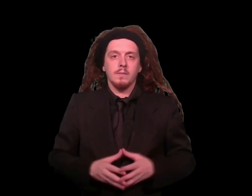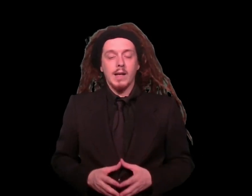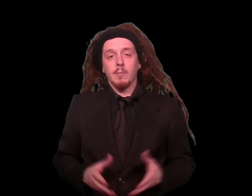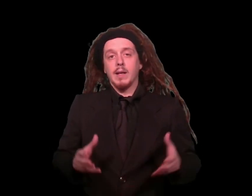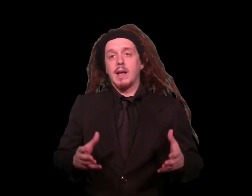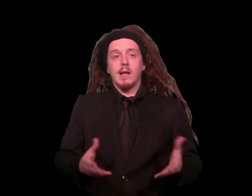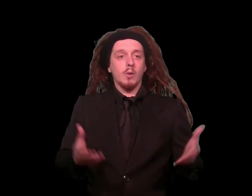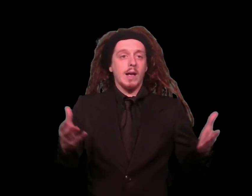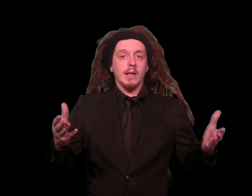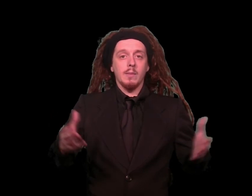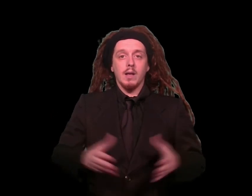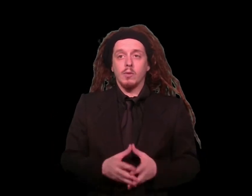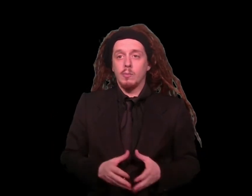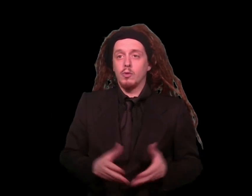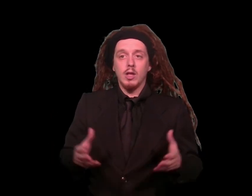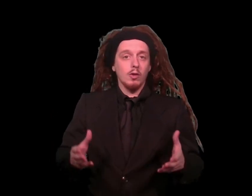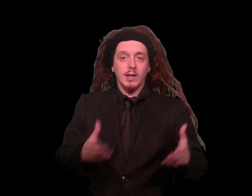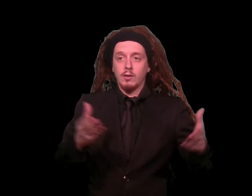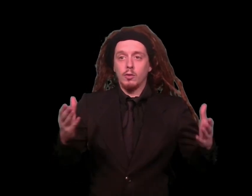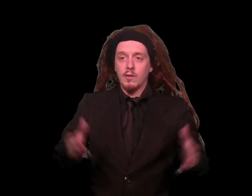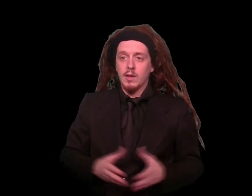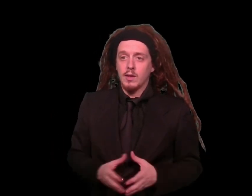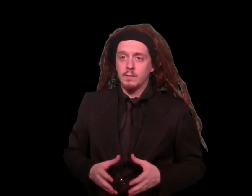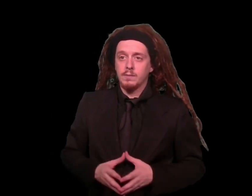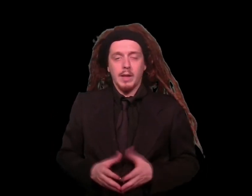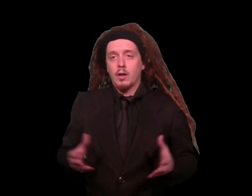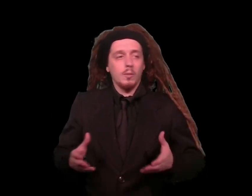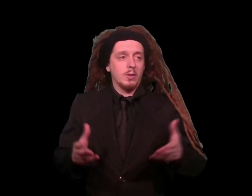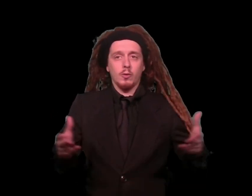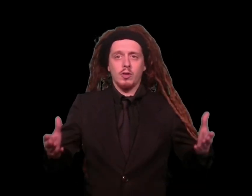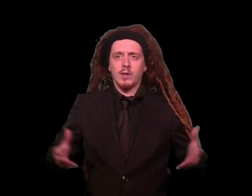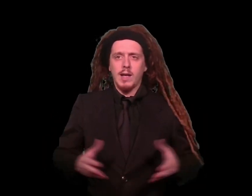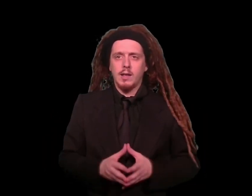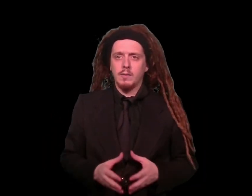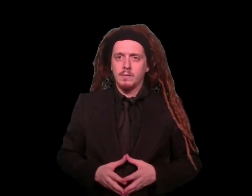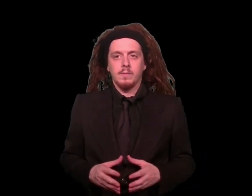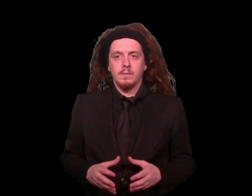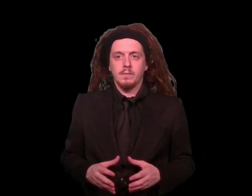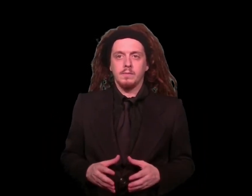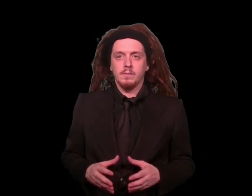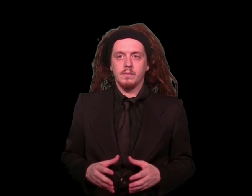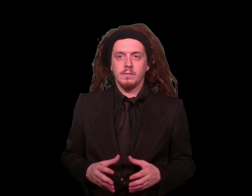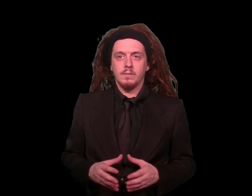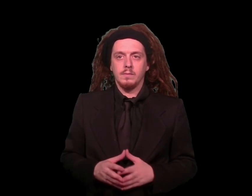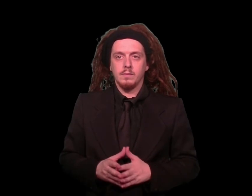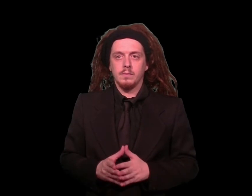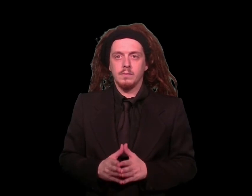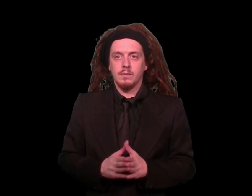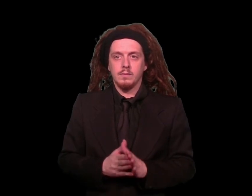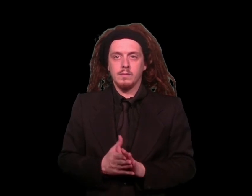Anche pannella, buonanima, un cappuccino ogni tanto lo beveva. Però è come se fosse totale. No, insomma, non proprio. Dai, leggili il prossimo